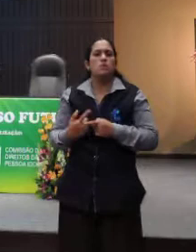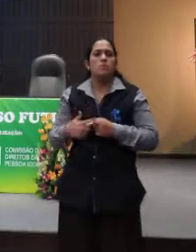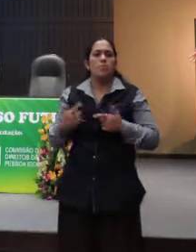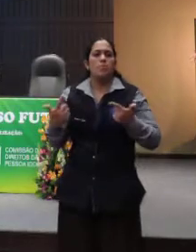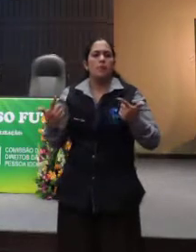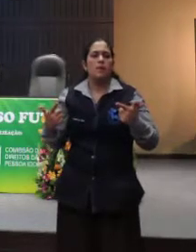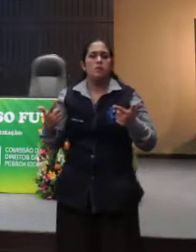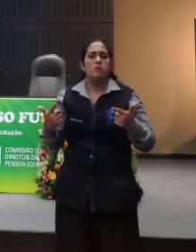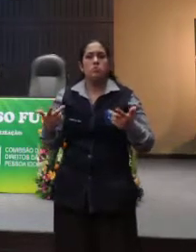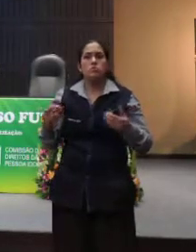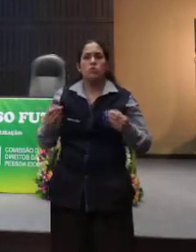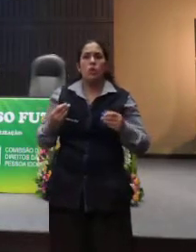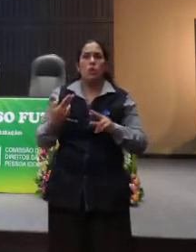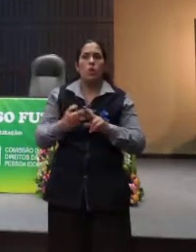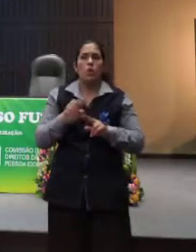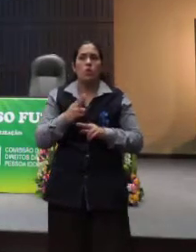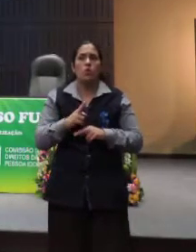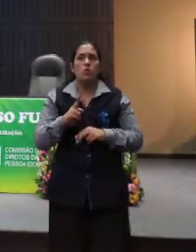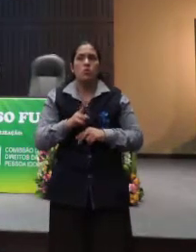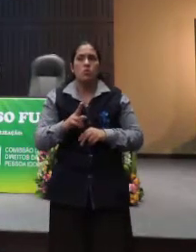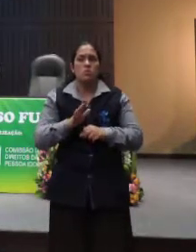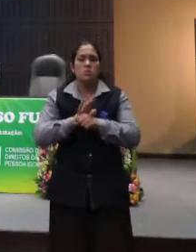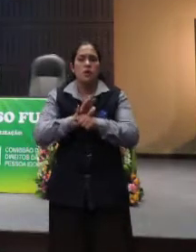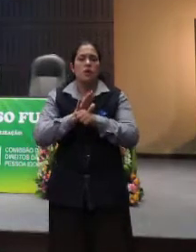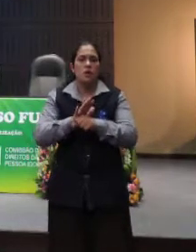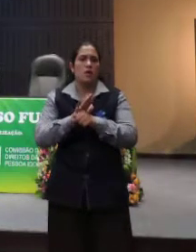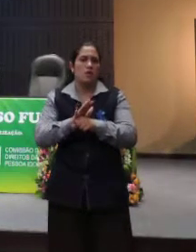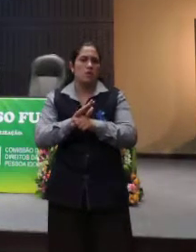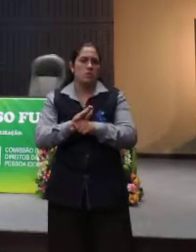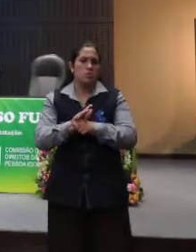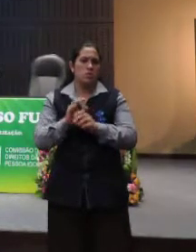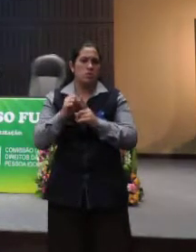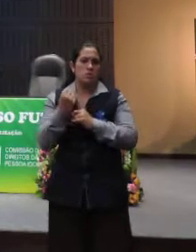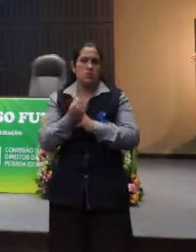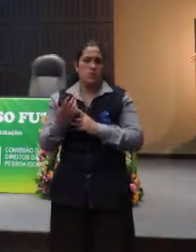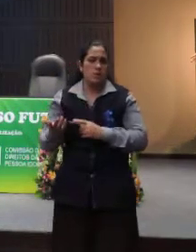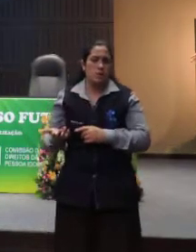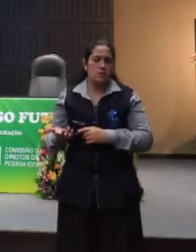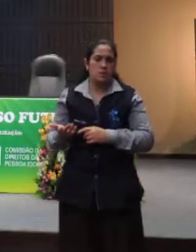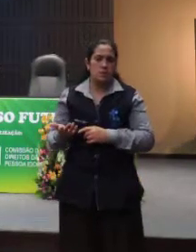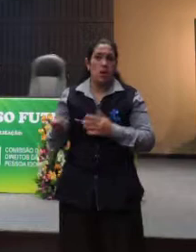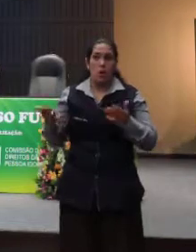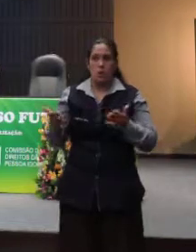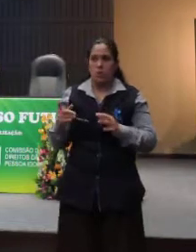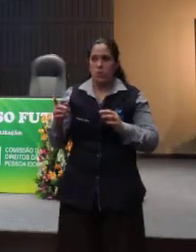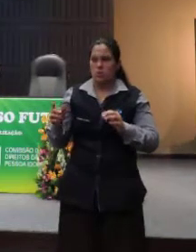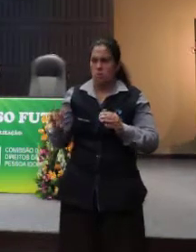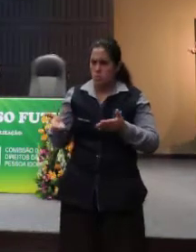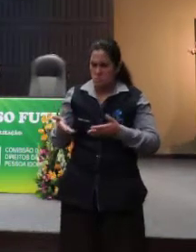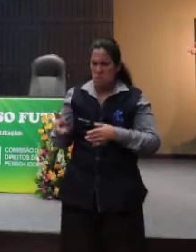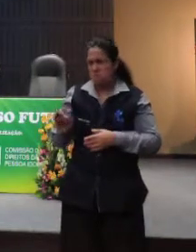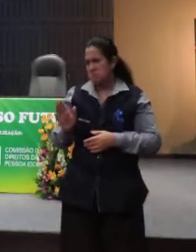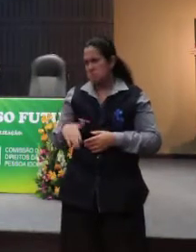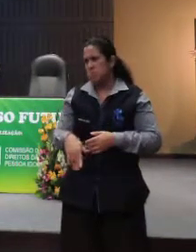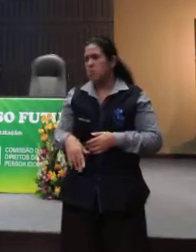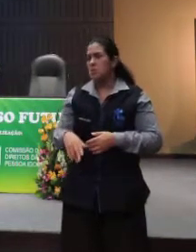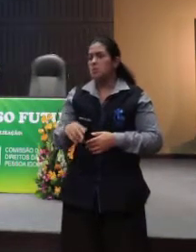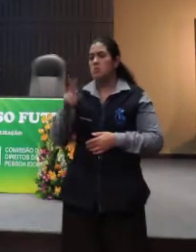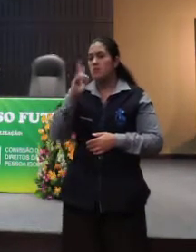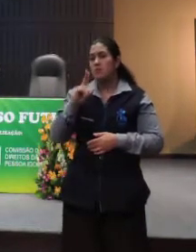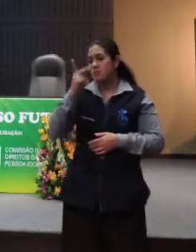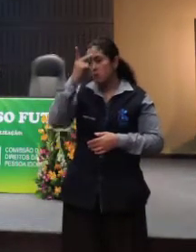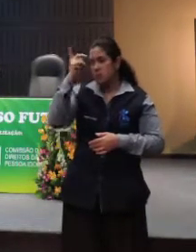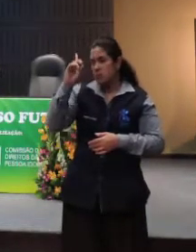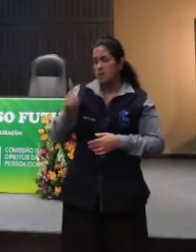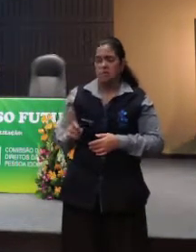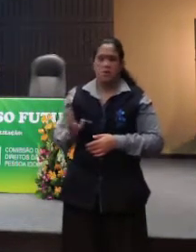essencial para exercer as atividades de um ser humano. Hoje, não. Nós não serão nem consideradas pessoas com